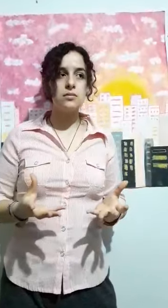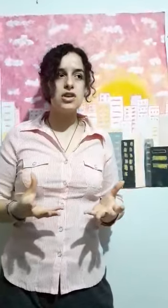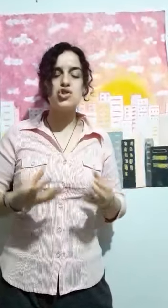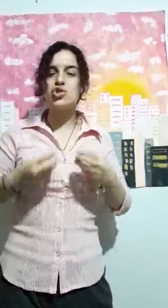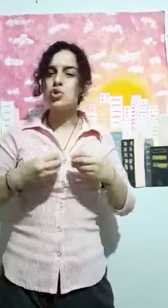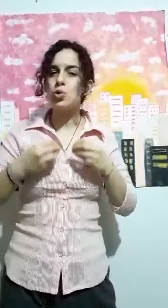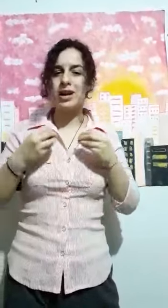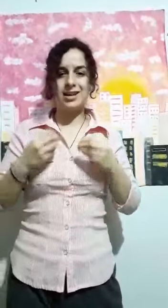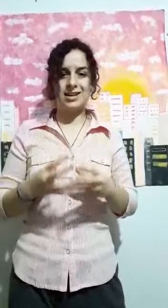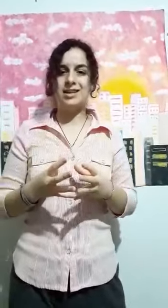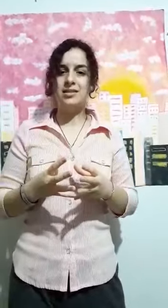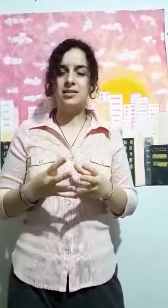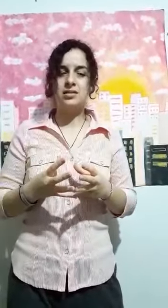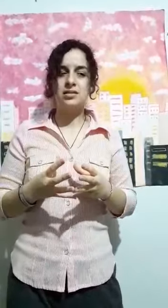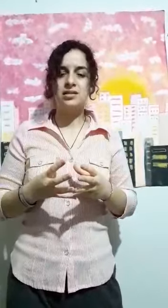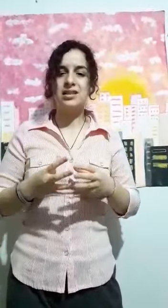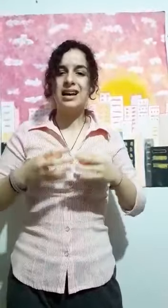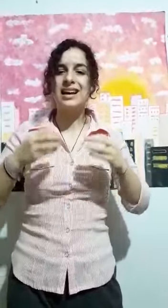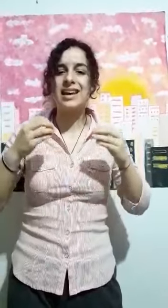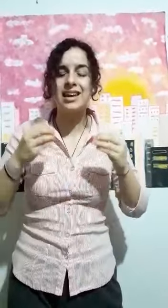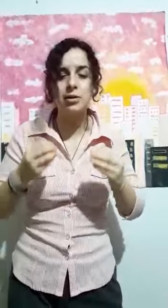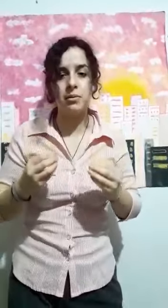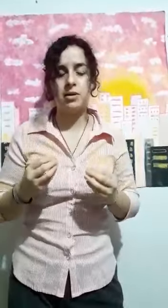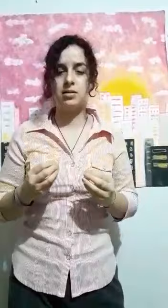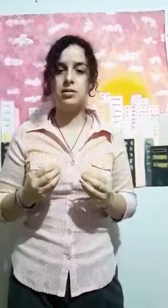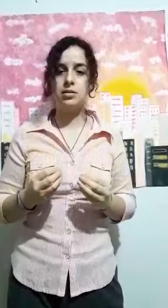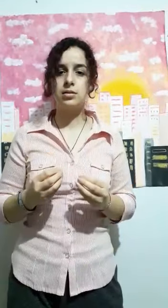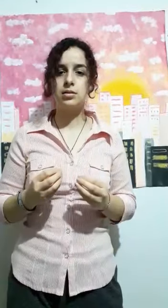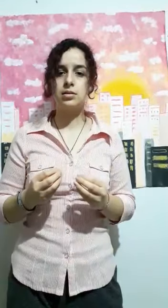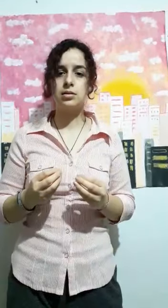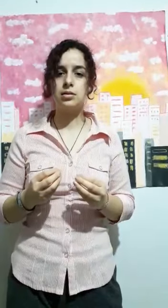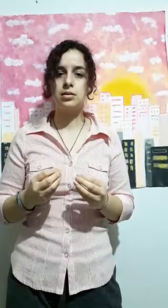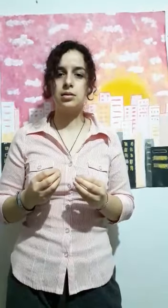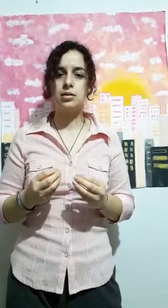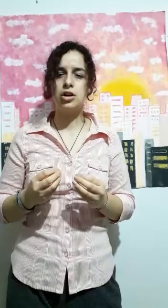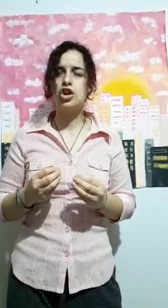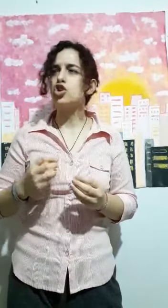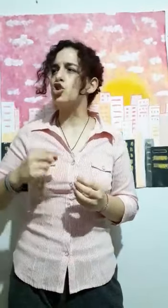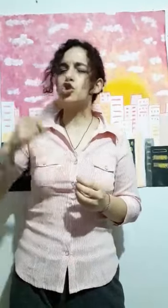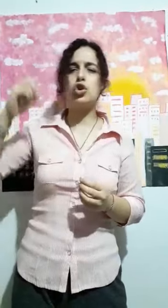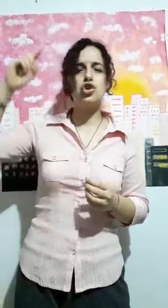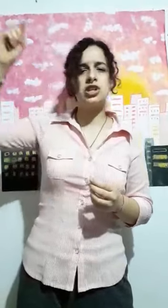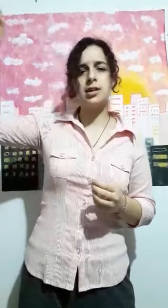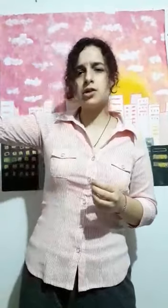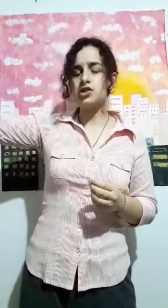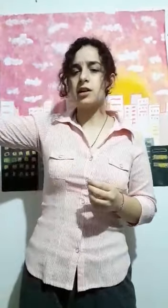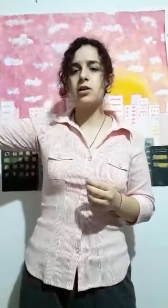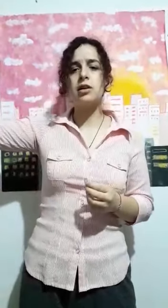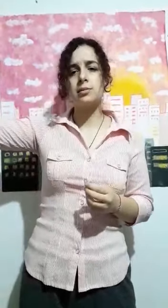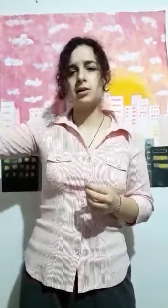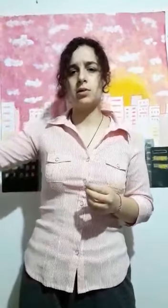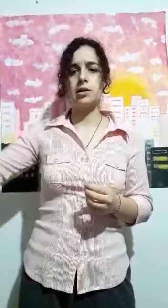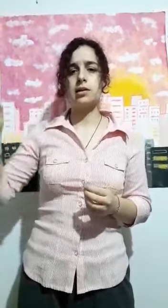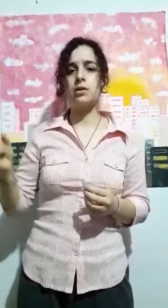Soy solo una niña que quiere vivir. No solo los siete años que el reloj climático ha dictado.